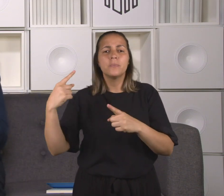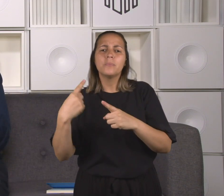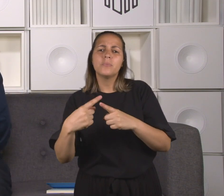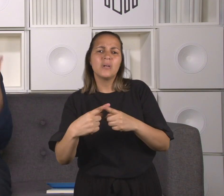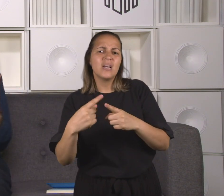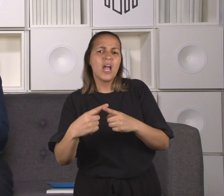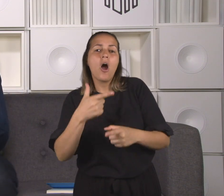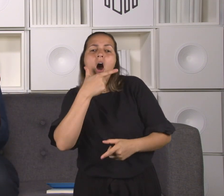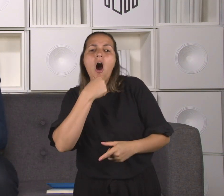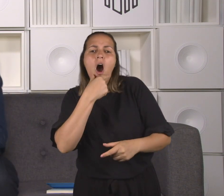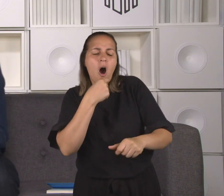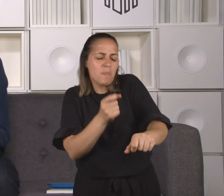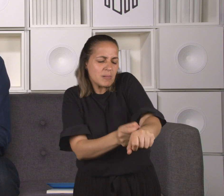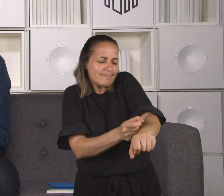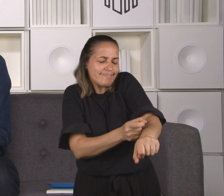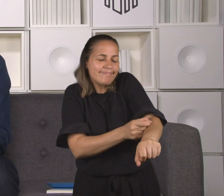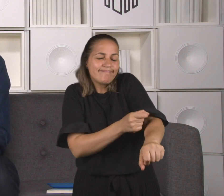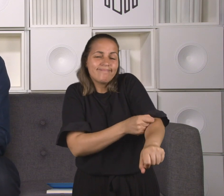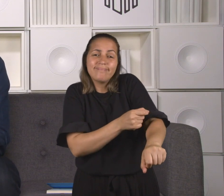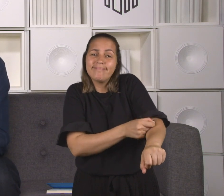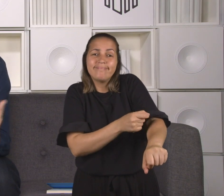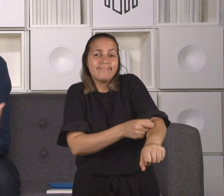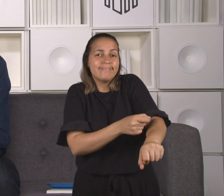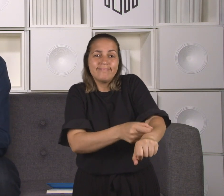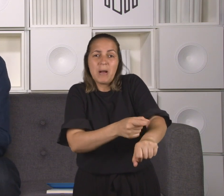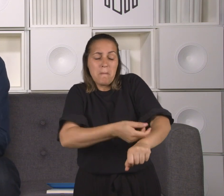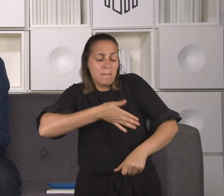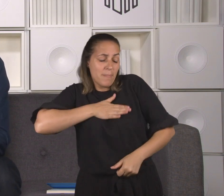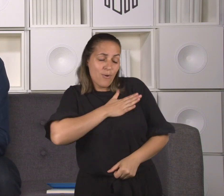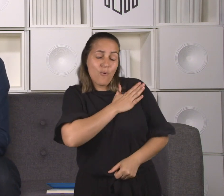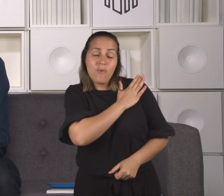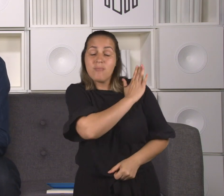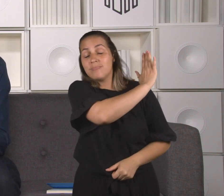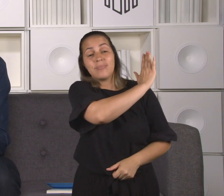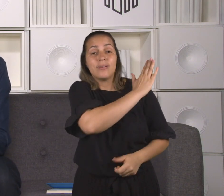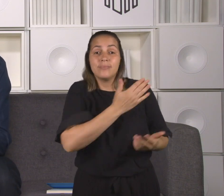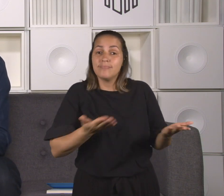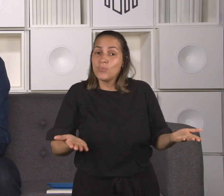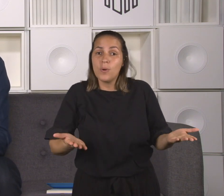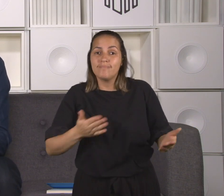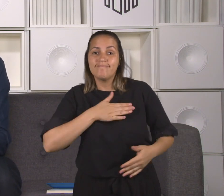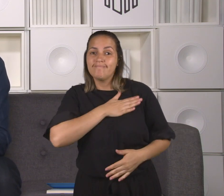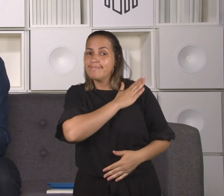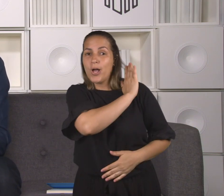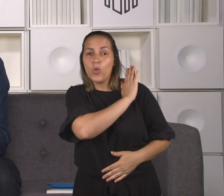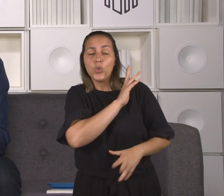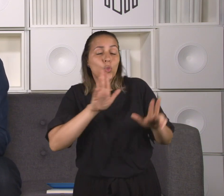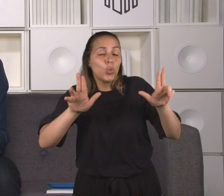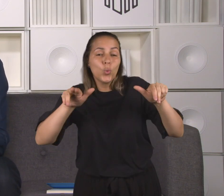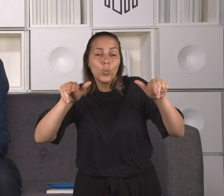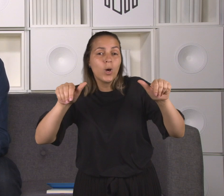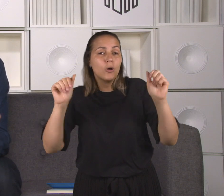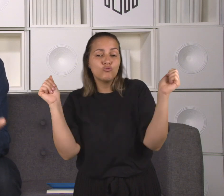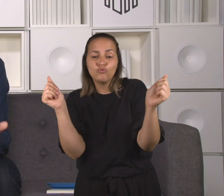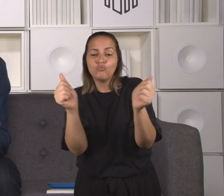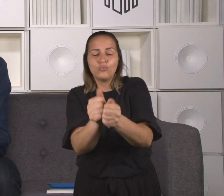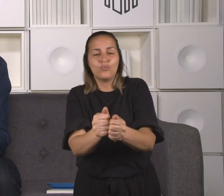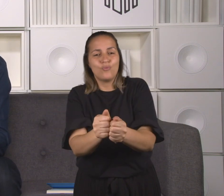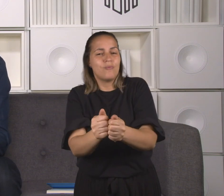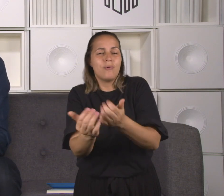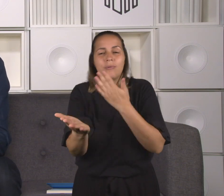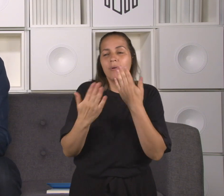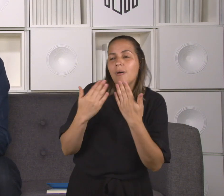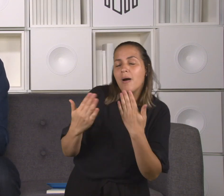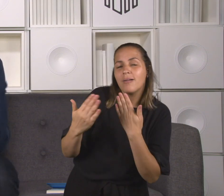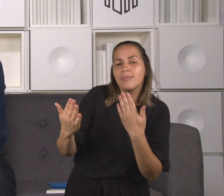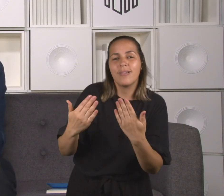estigmatizados pela sua lepra e eles não podiam fazer parte da mesa, eles não podiam fazer parte da casa.